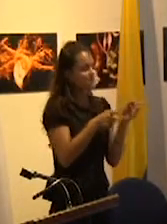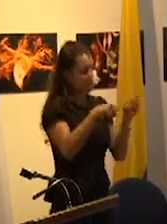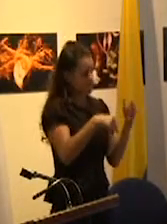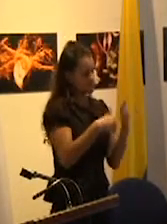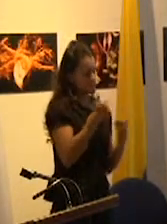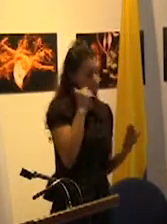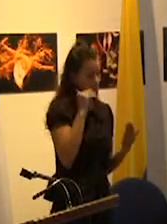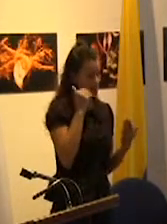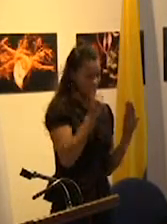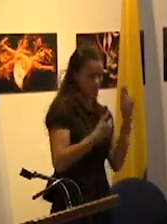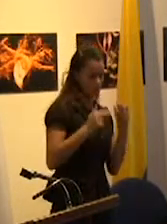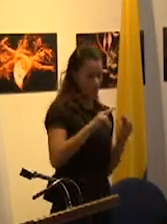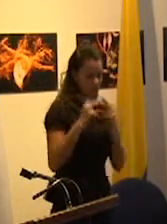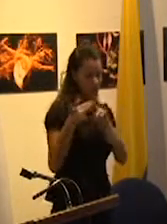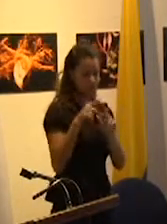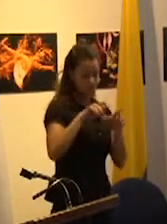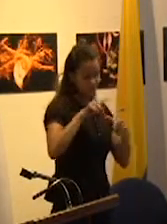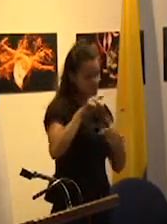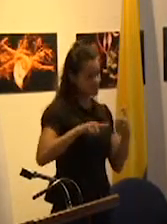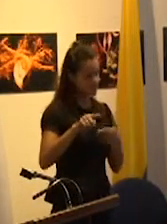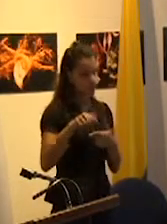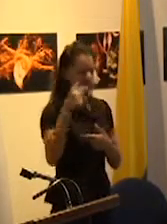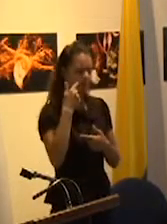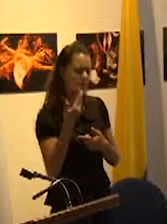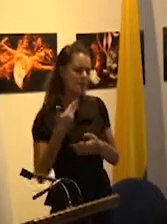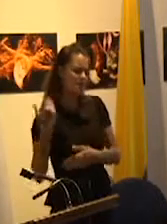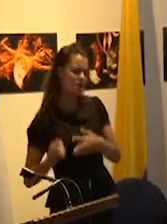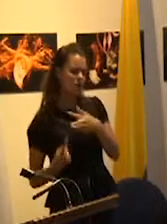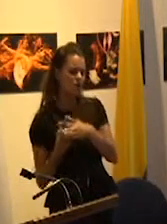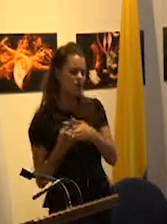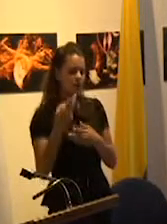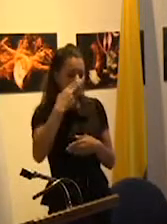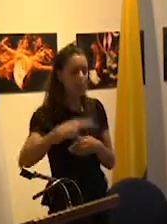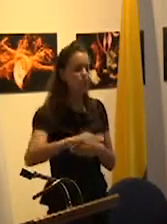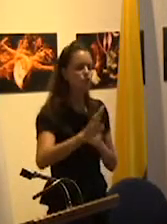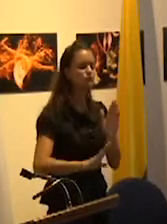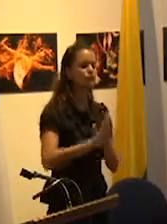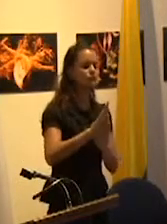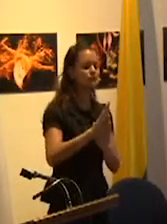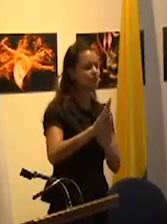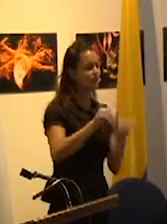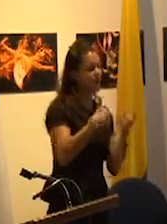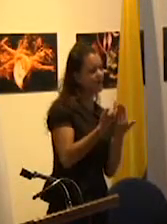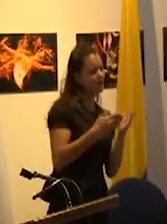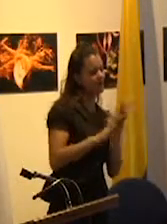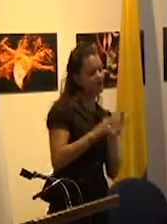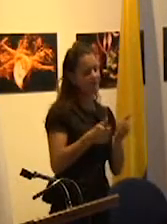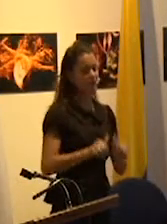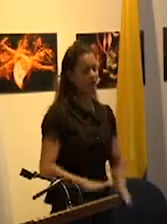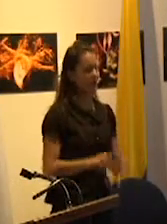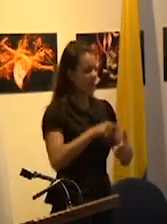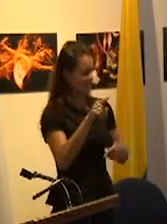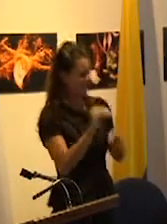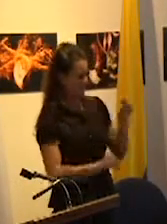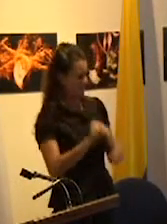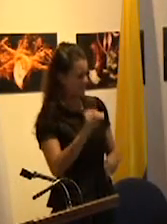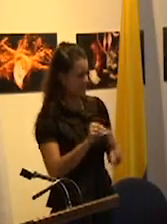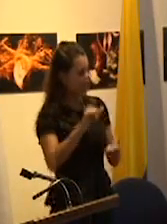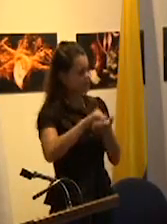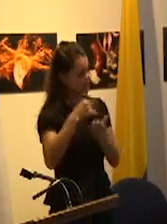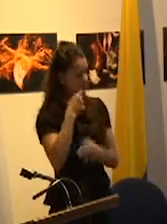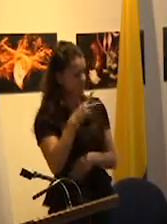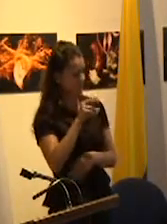el origen social de los padres y el éxito escolar de los hijos como lo señala Bourdieu para la sociedad